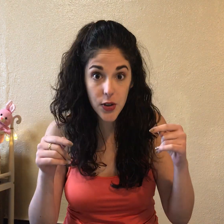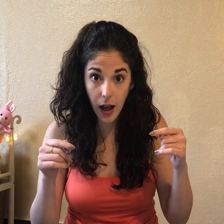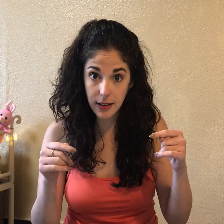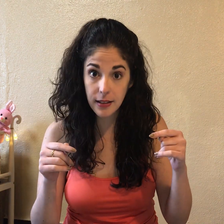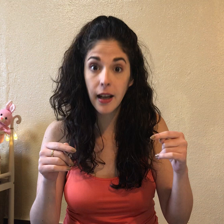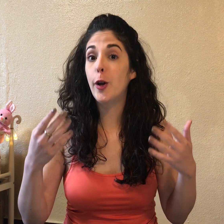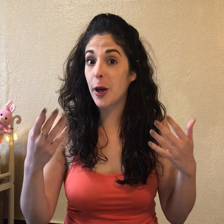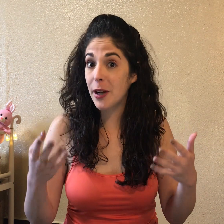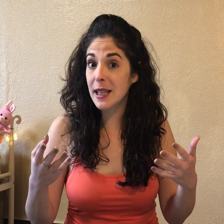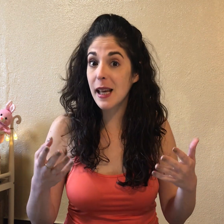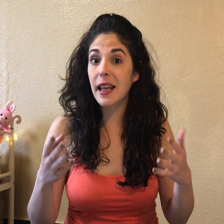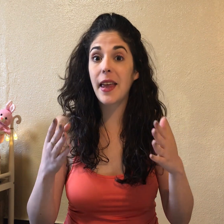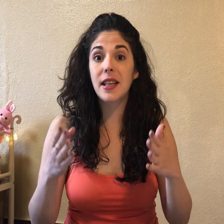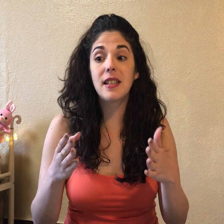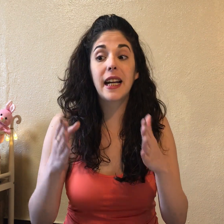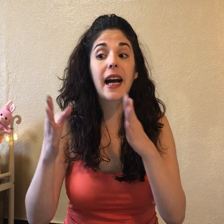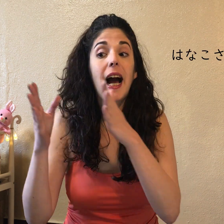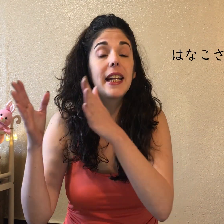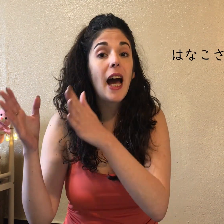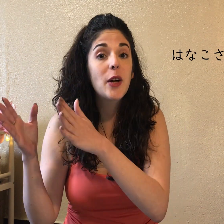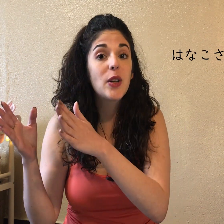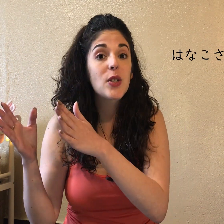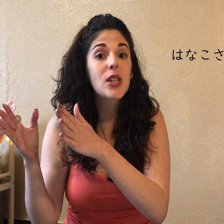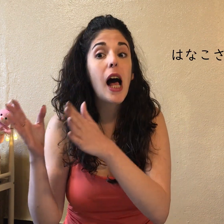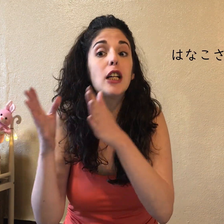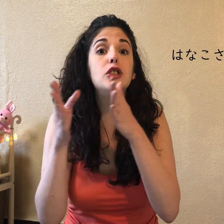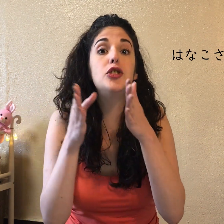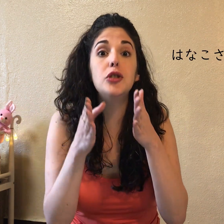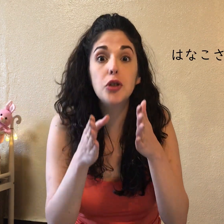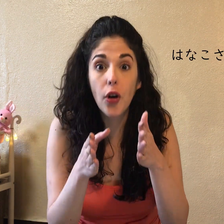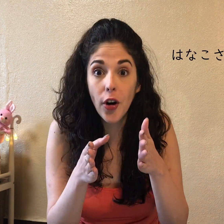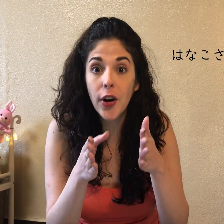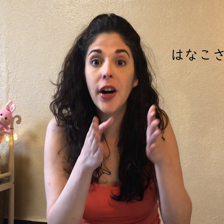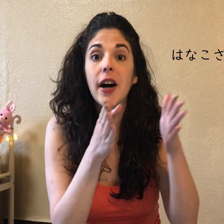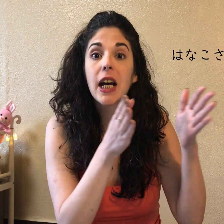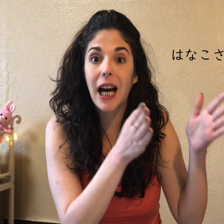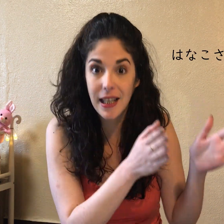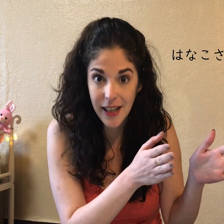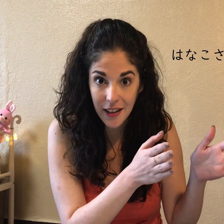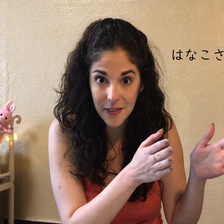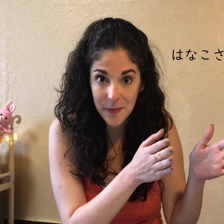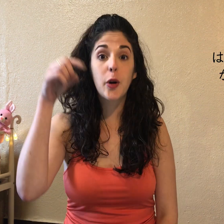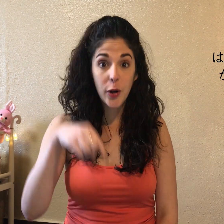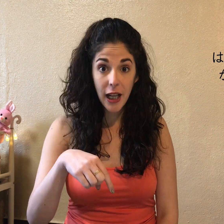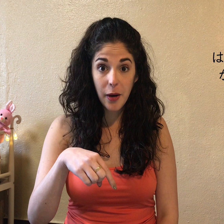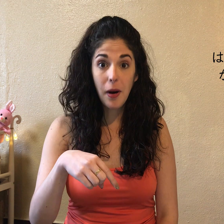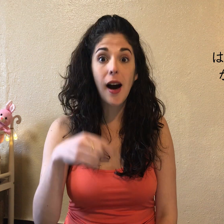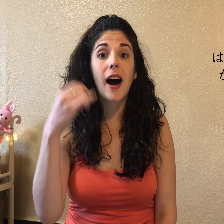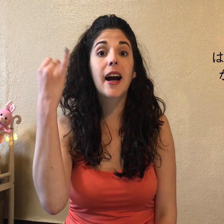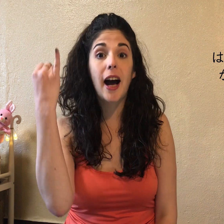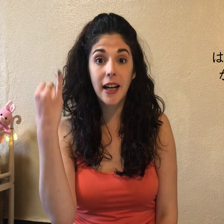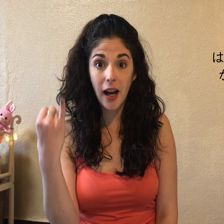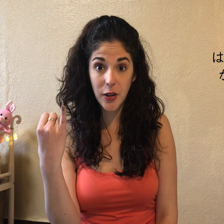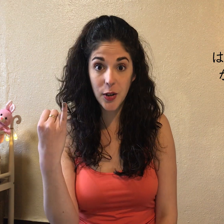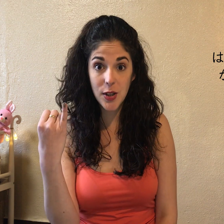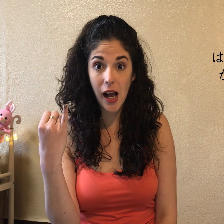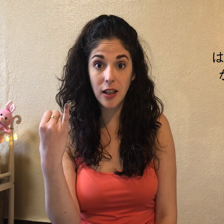-san, lo que voy a hacer es decir, Hanako-san no casa. Koreba Hanako-san